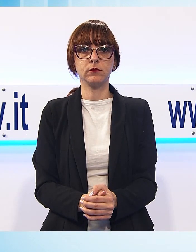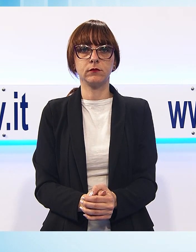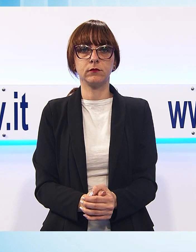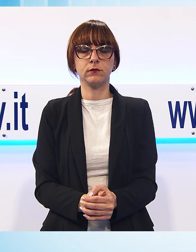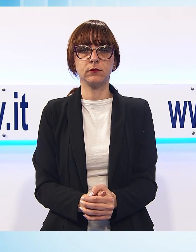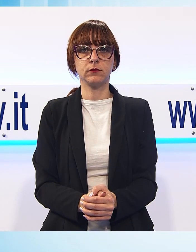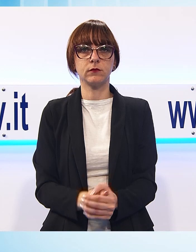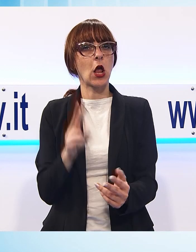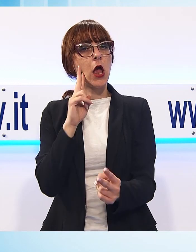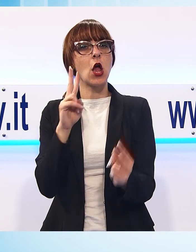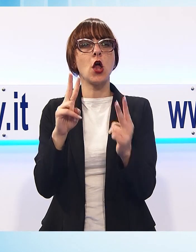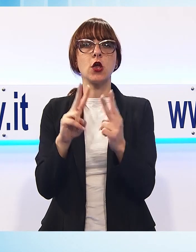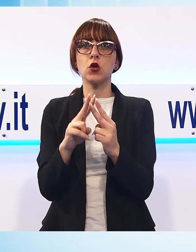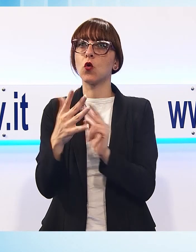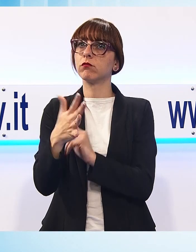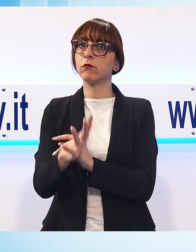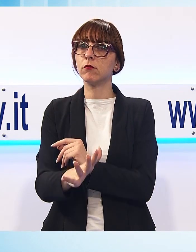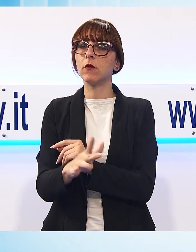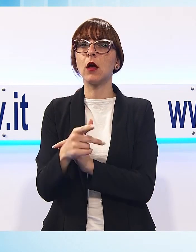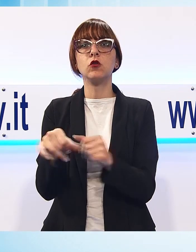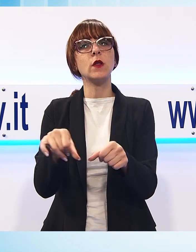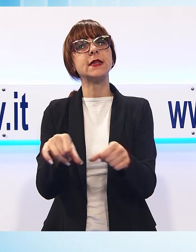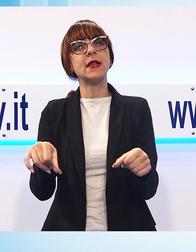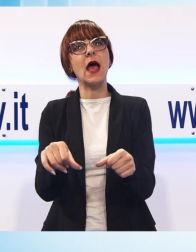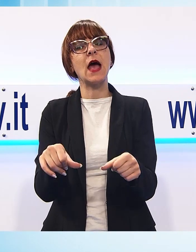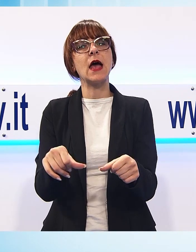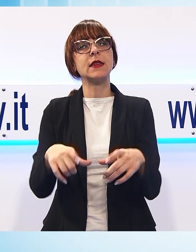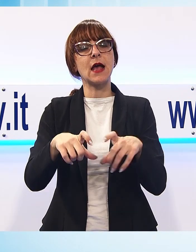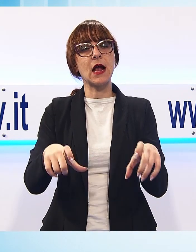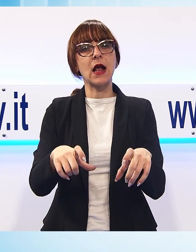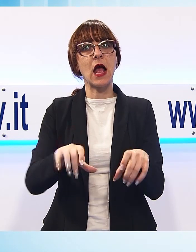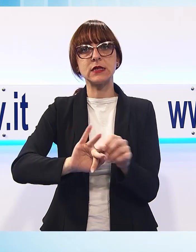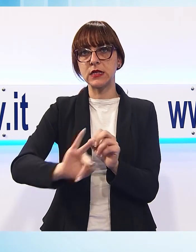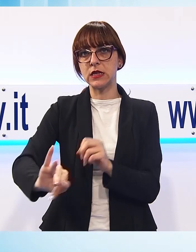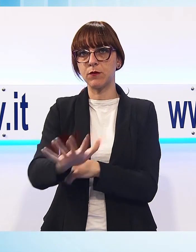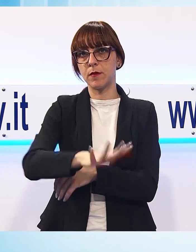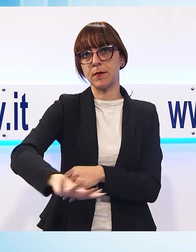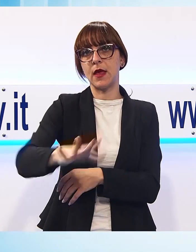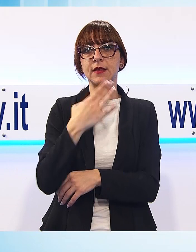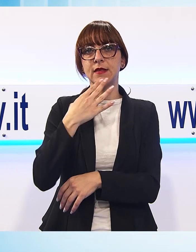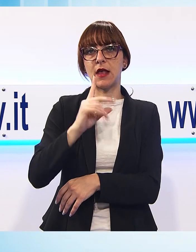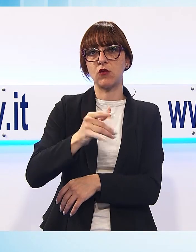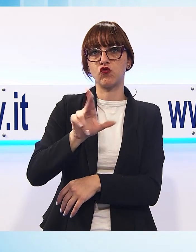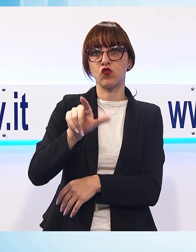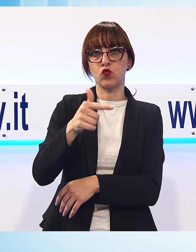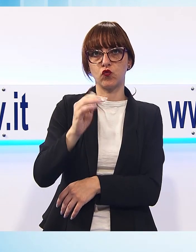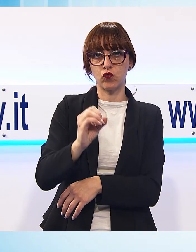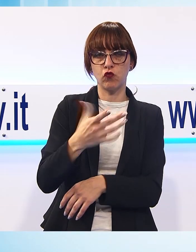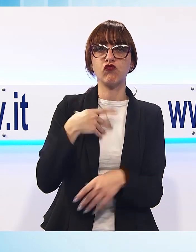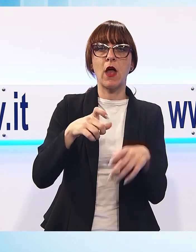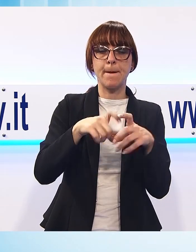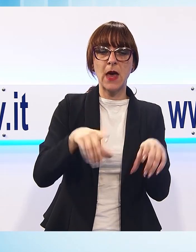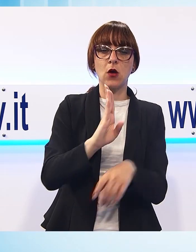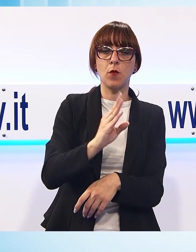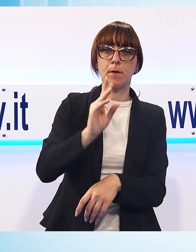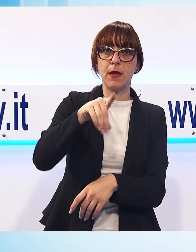che c'è stato nella sede della Cassa di Risparmio, in Piazza San Giusto, tra il Banco BPM